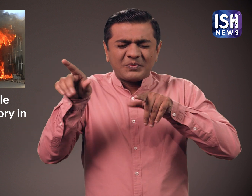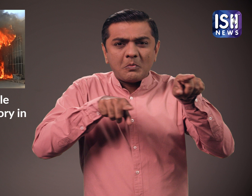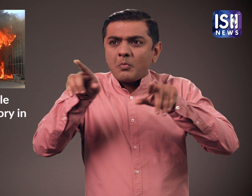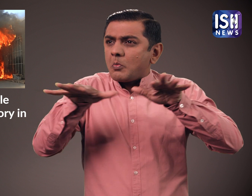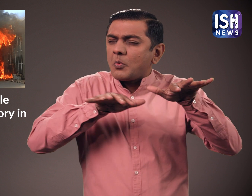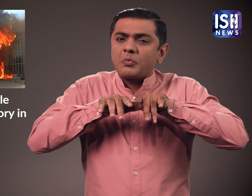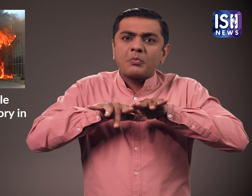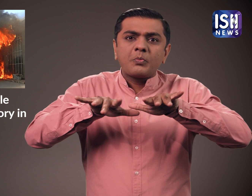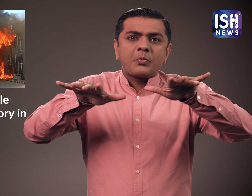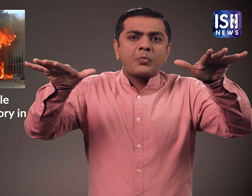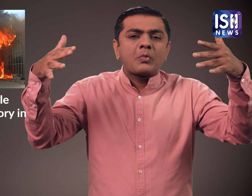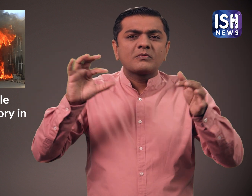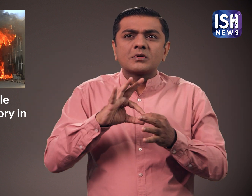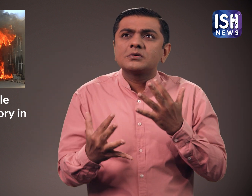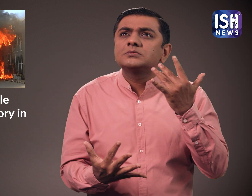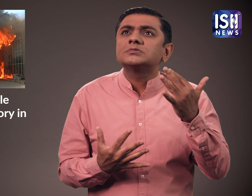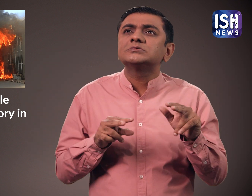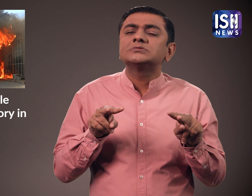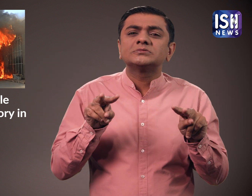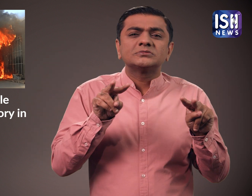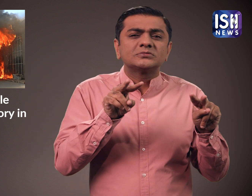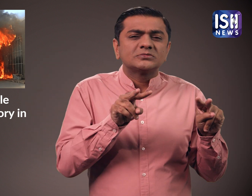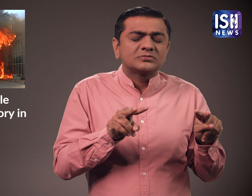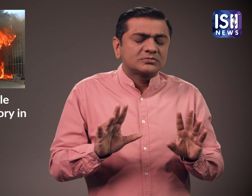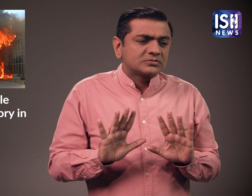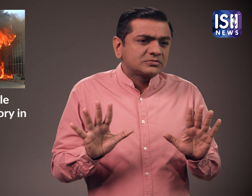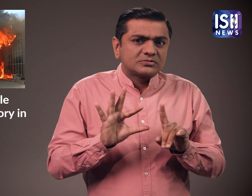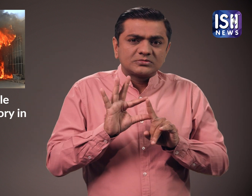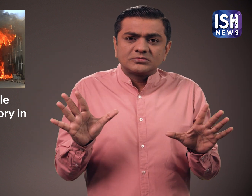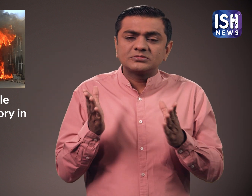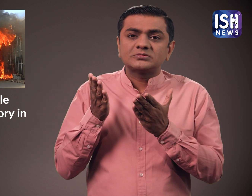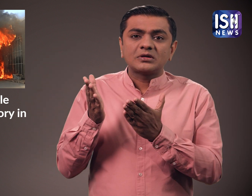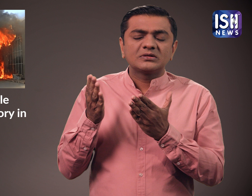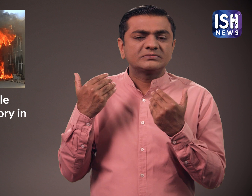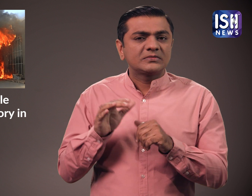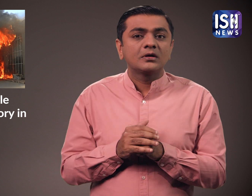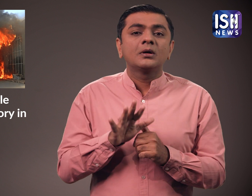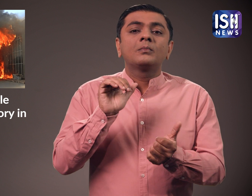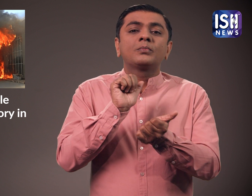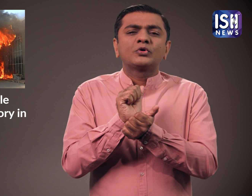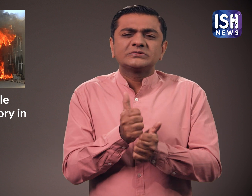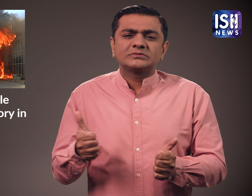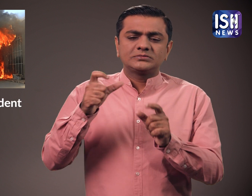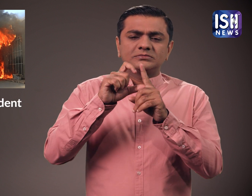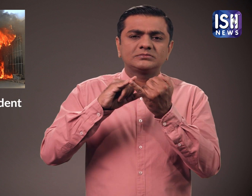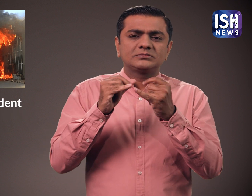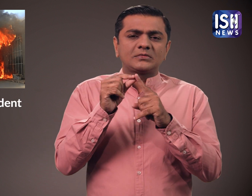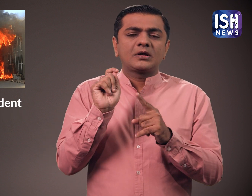रहे। ये एक भीशन जौला थी। घटनास्तल का दौरा करने वाले